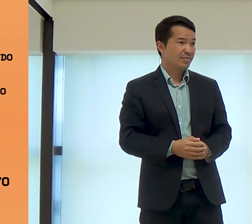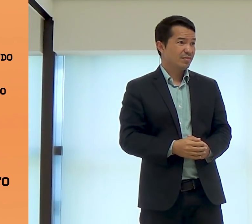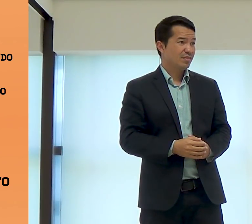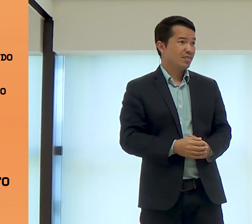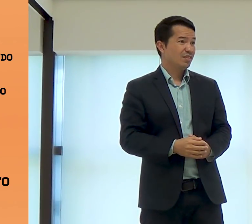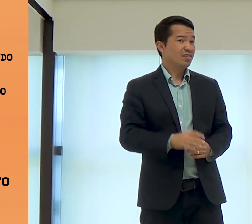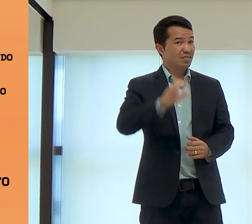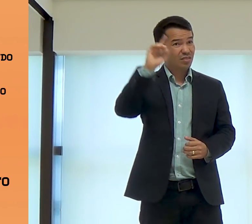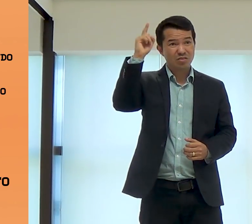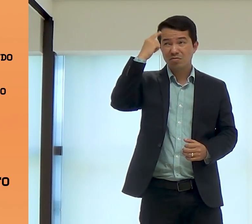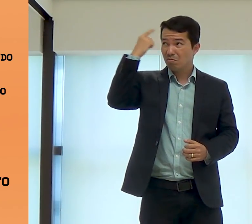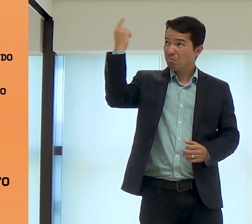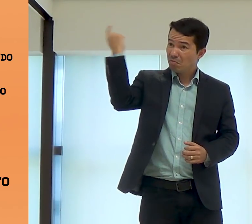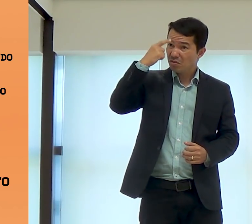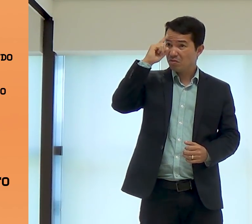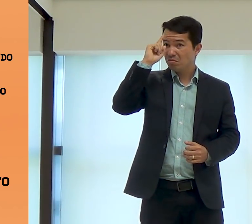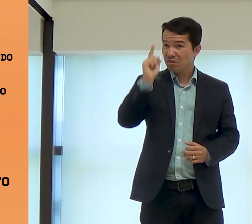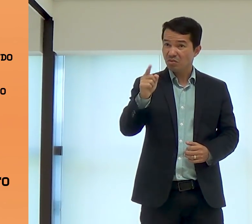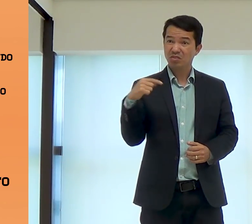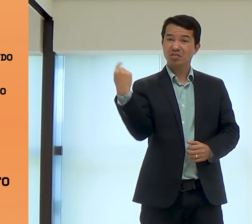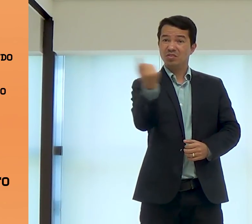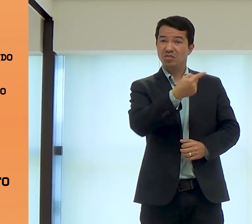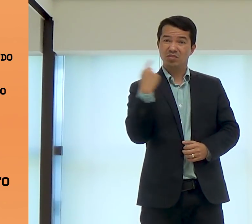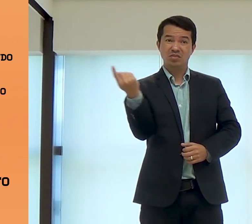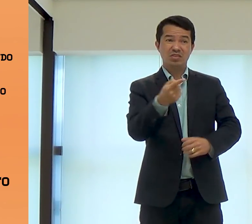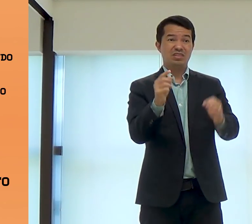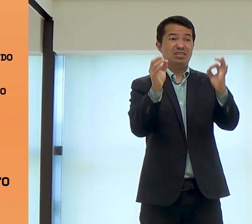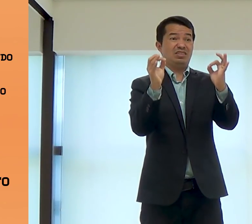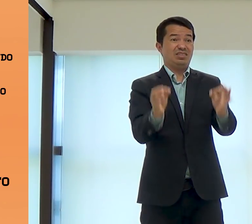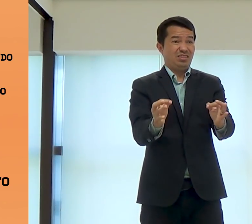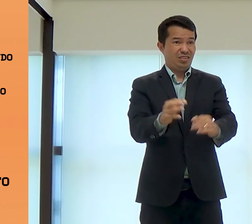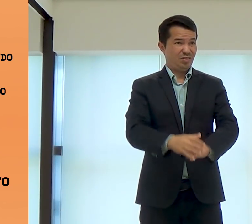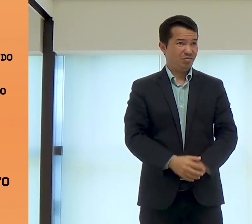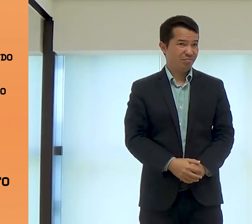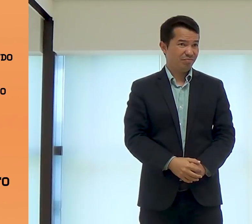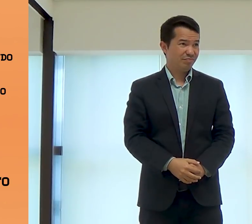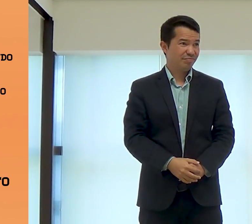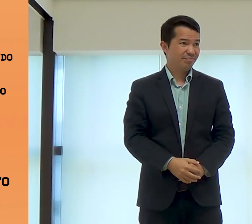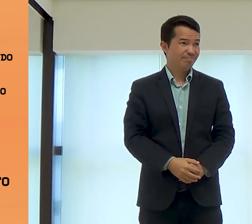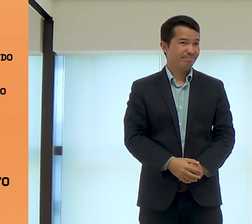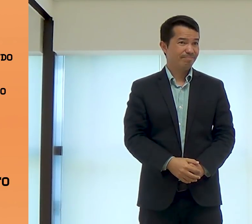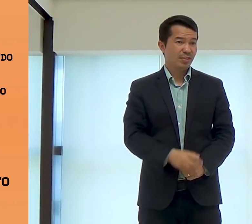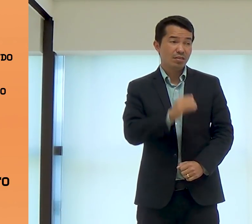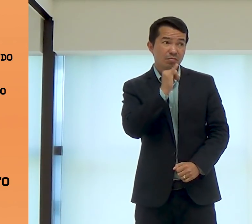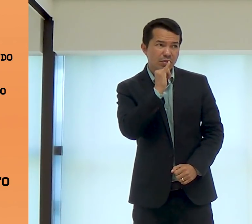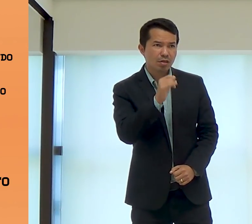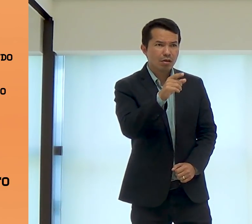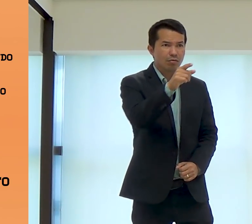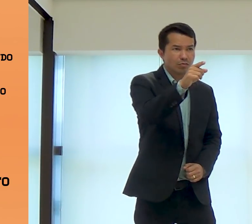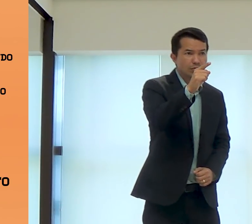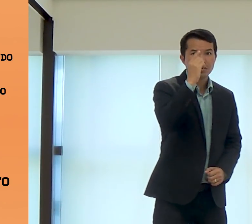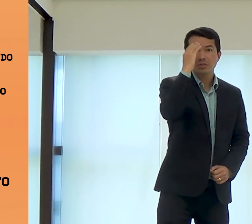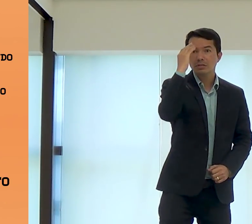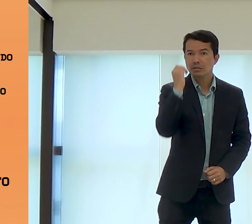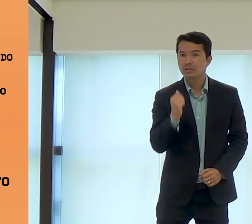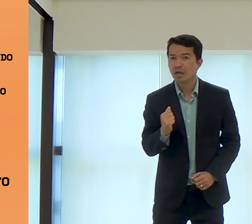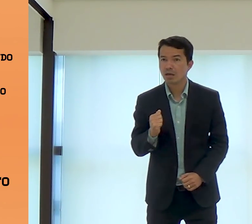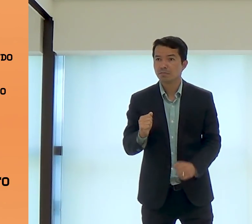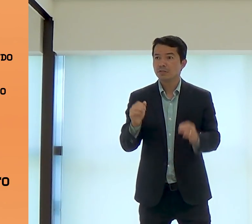nós sejamos também corretos nas nossas ações. Assim como Deus moldou o caráter de